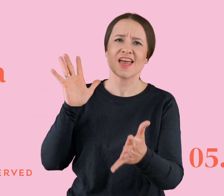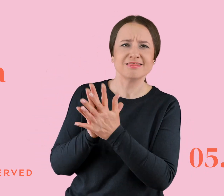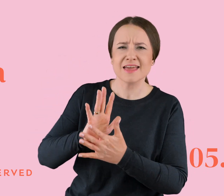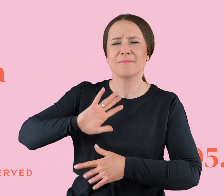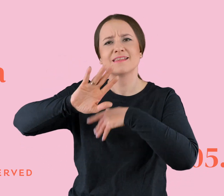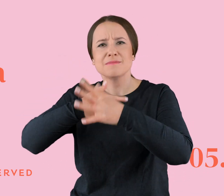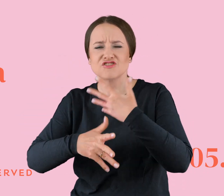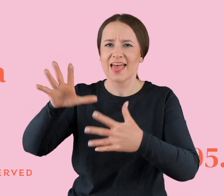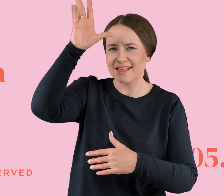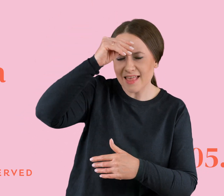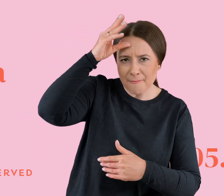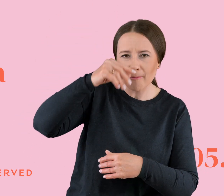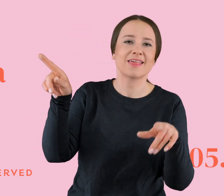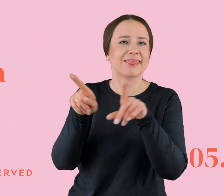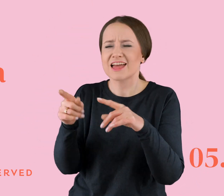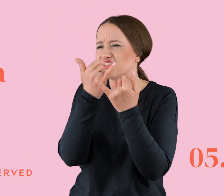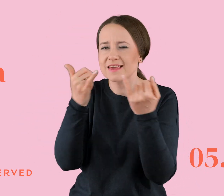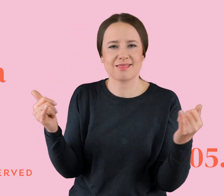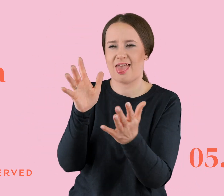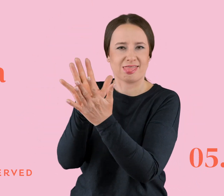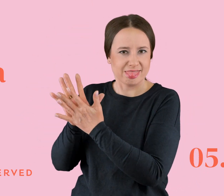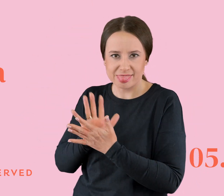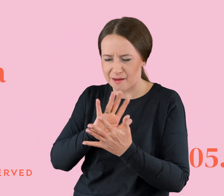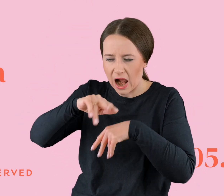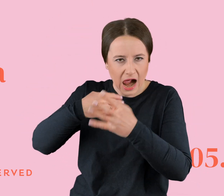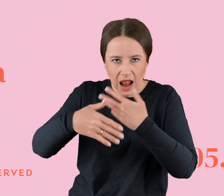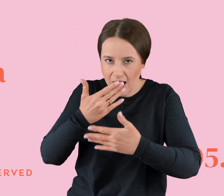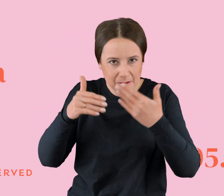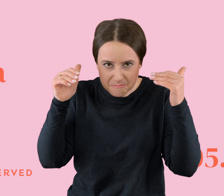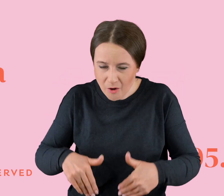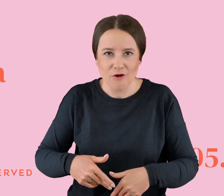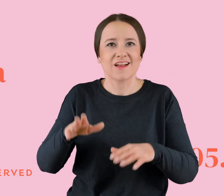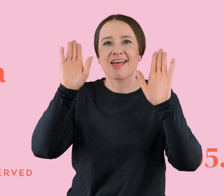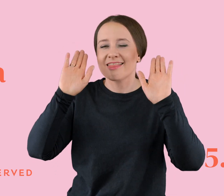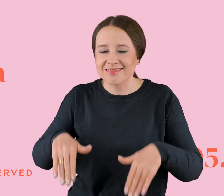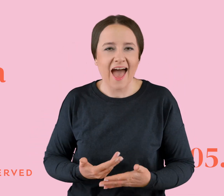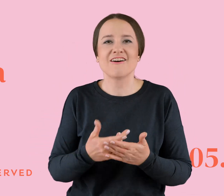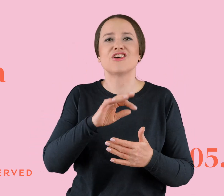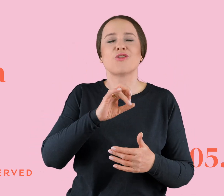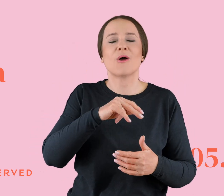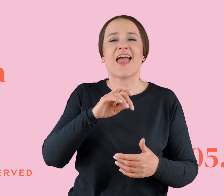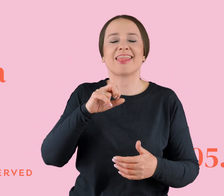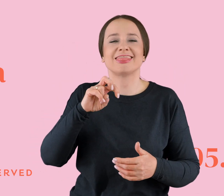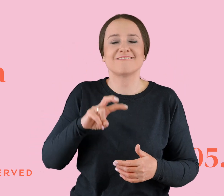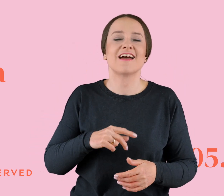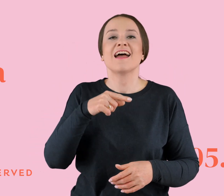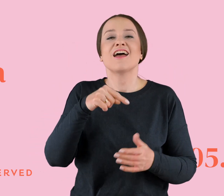typem i nawet z wieloma innymi typami, nawet stojatyp niepokorny stachórskiego. Dobra, to był żałosny żart, ale